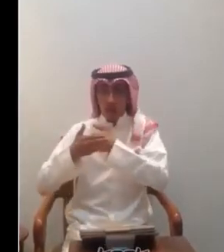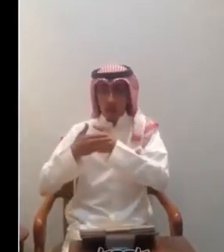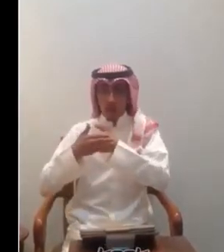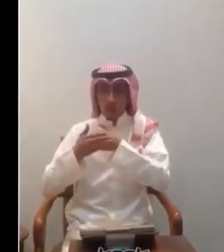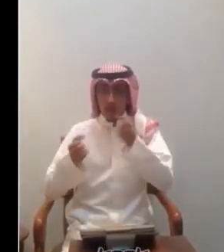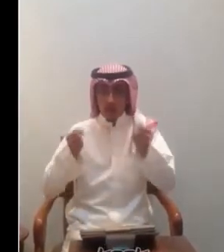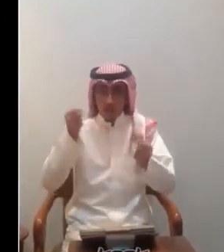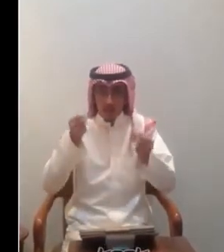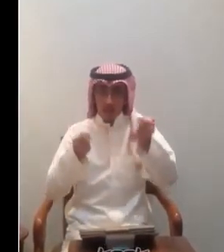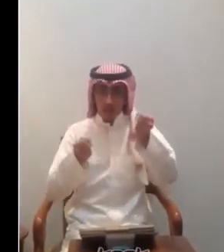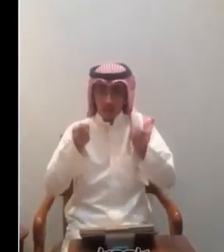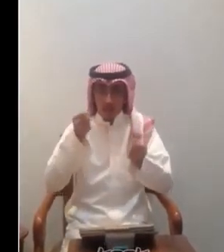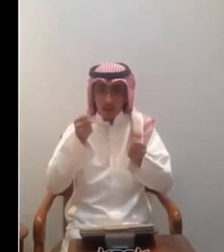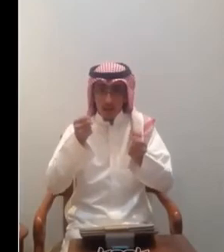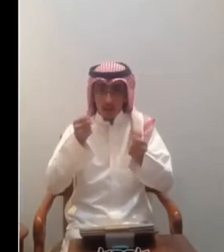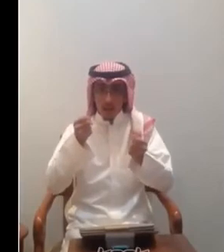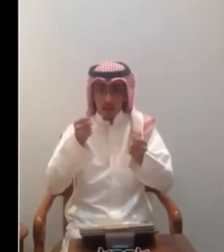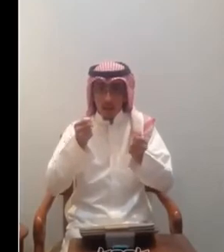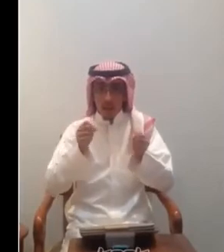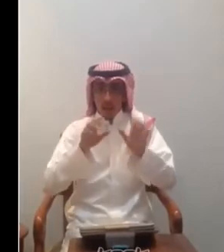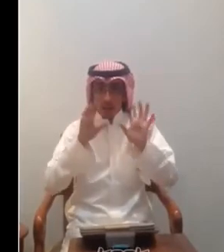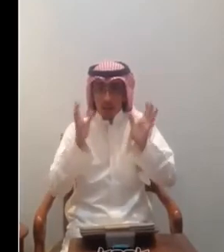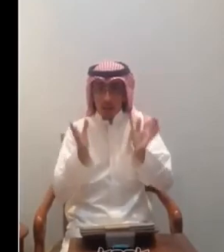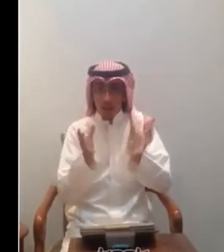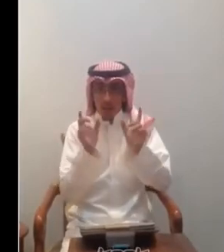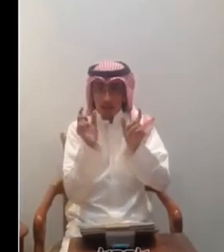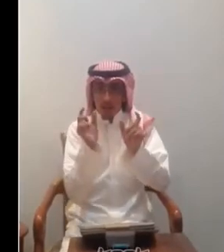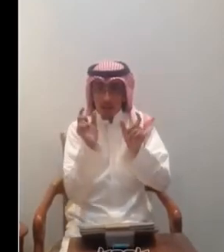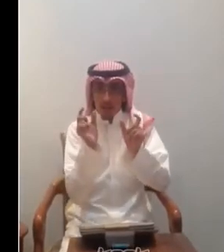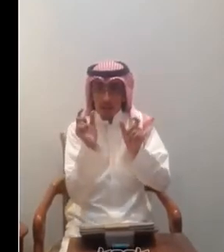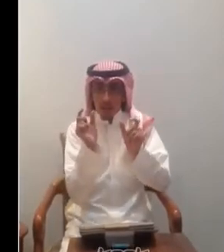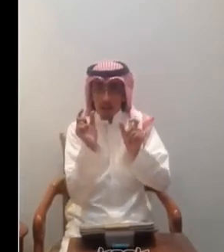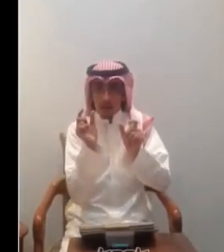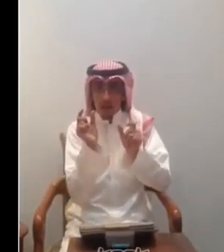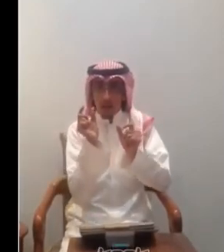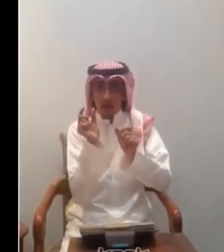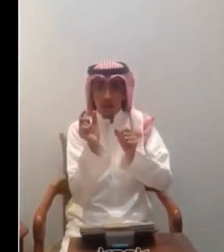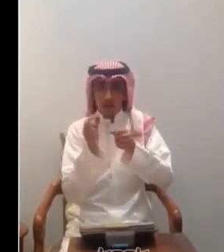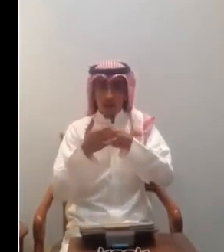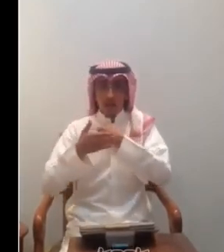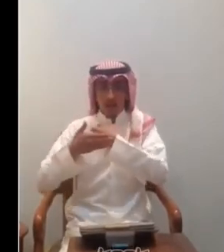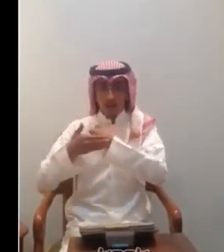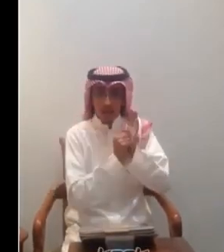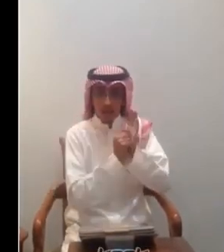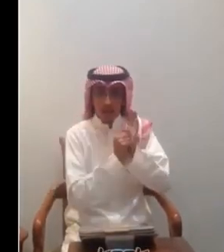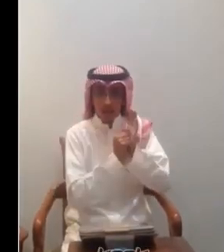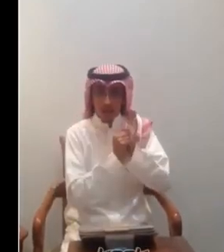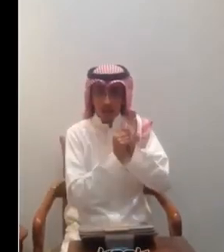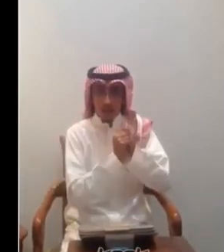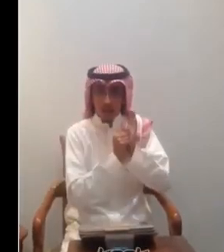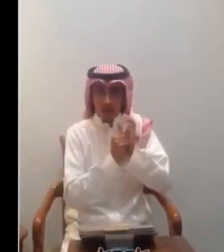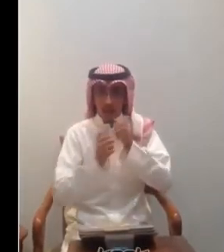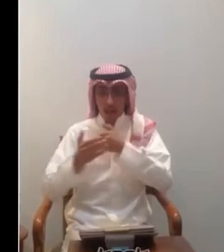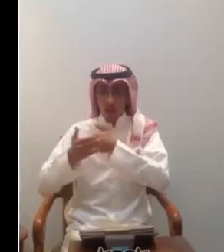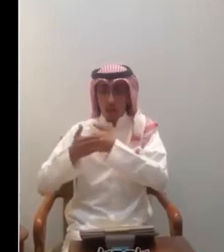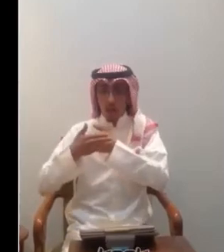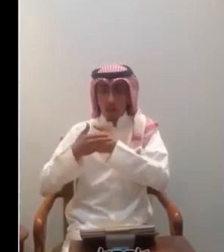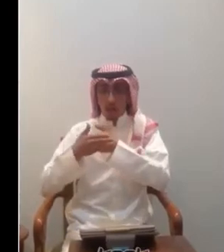خادم السائق هي كلمة خادم أو خدمات كده الخدام يعني أو خادم